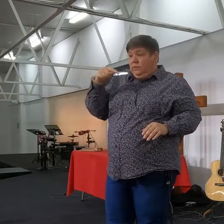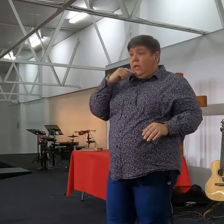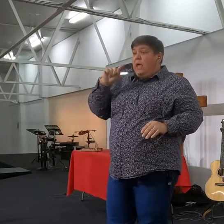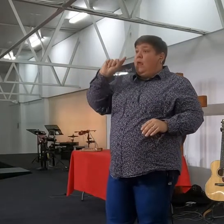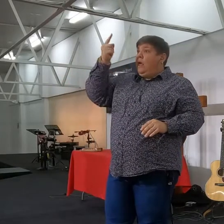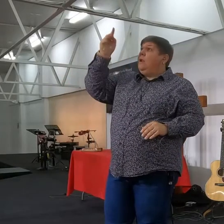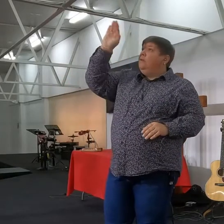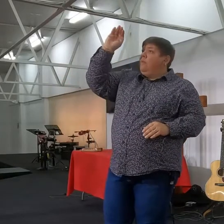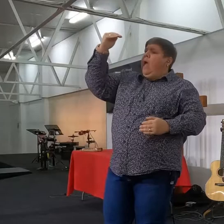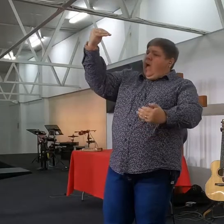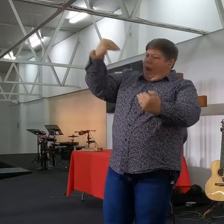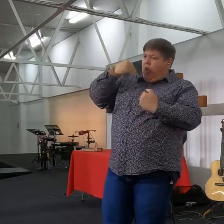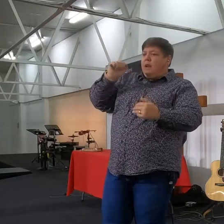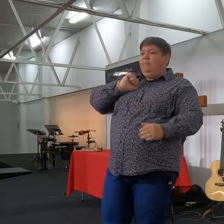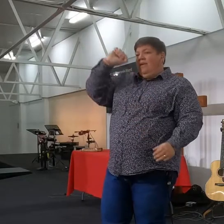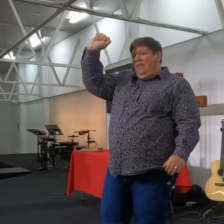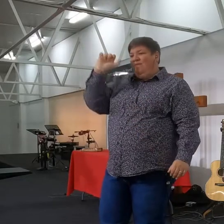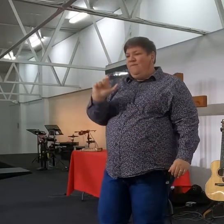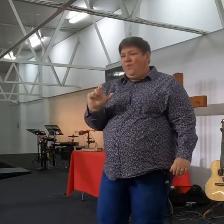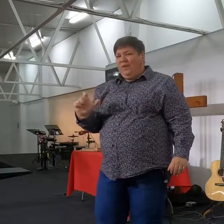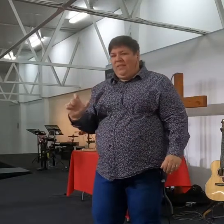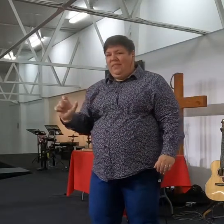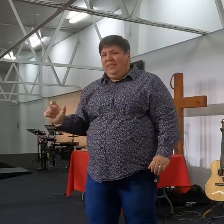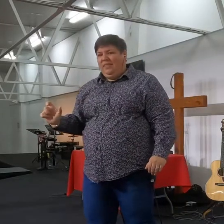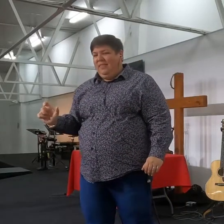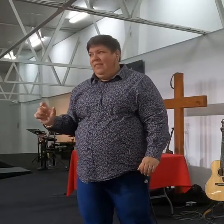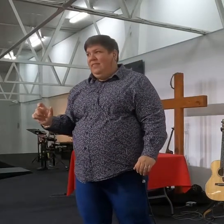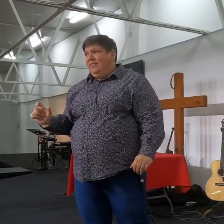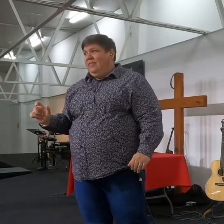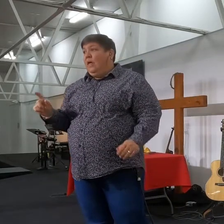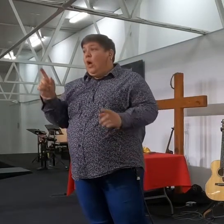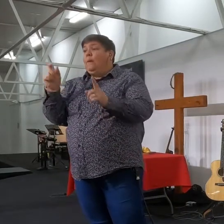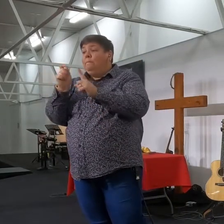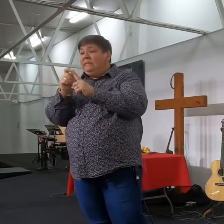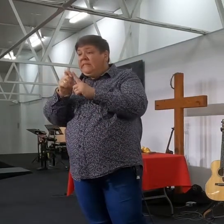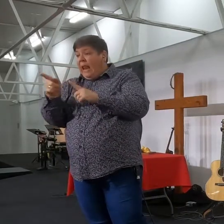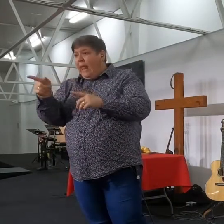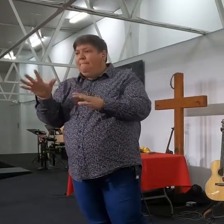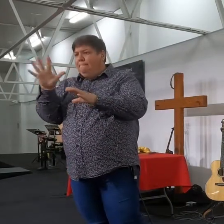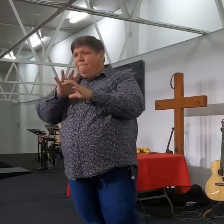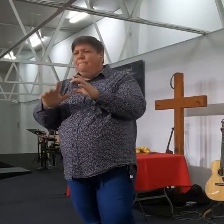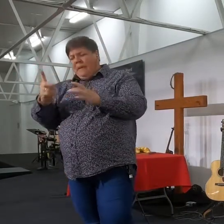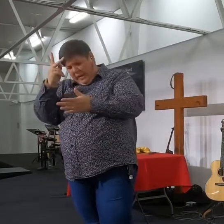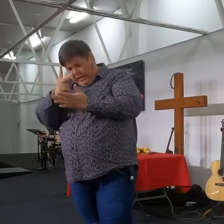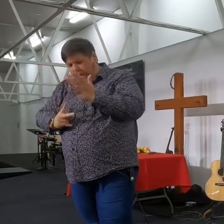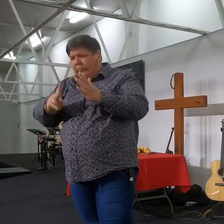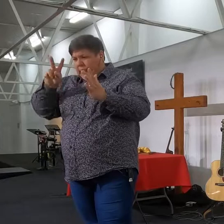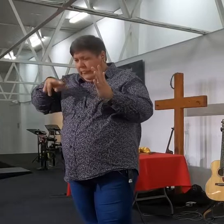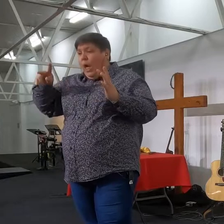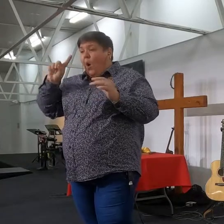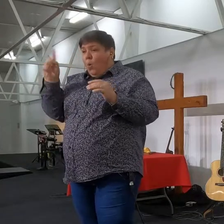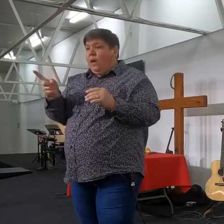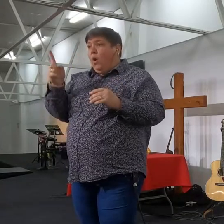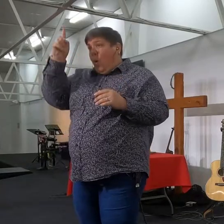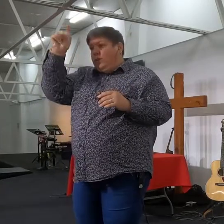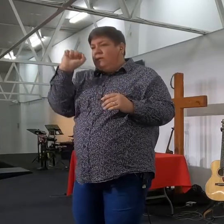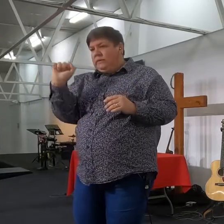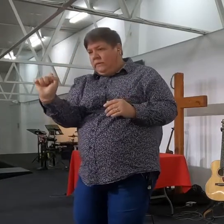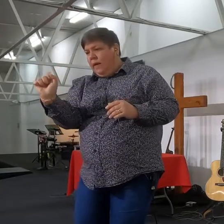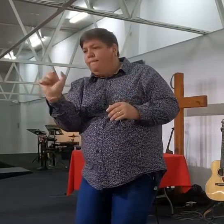119, is die jylle Pesalm, wat net gaan oor die woord van die Heere. Nou, die van jylle, wat die oude vertaling het, sal sê, dat wat die Pesalm misgedoen het, hy